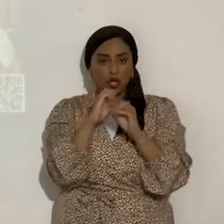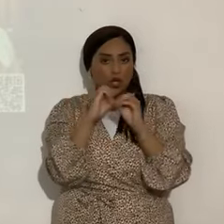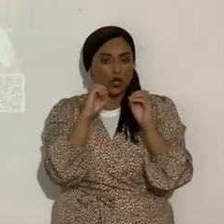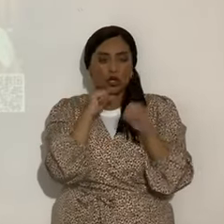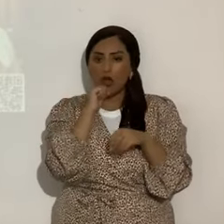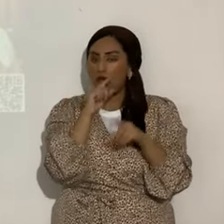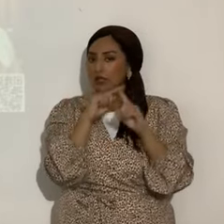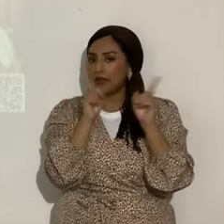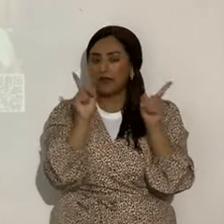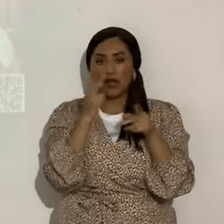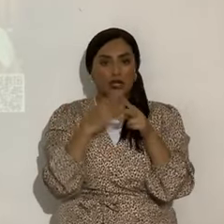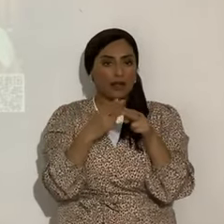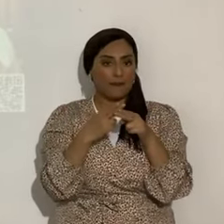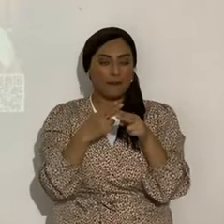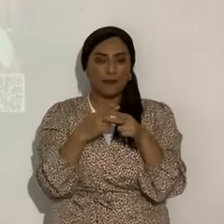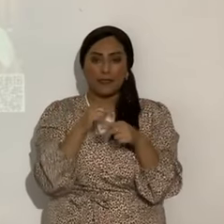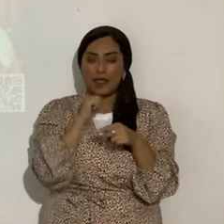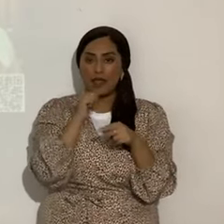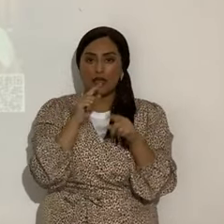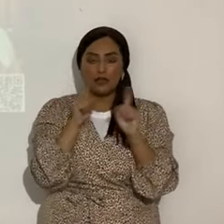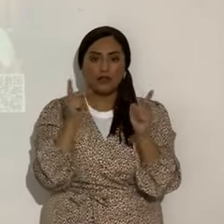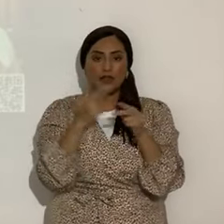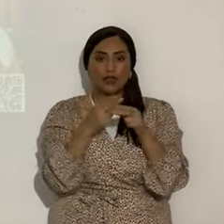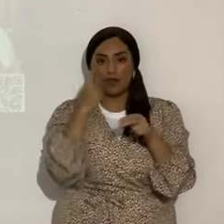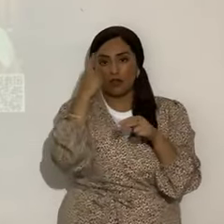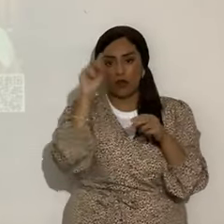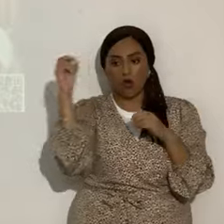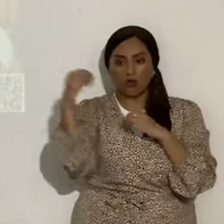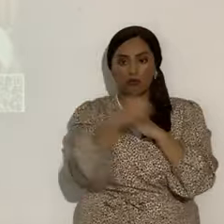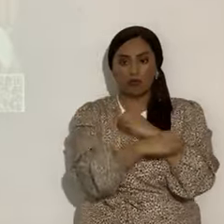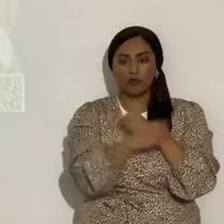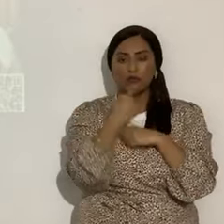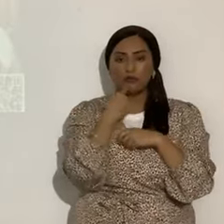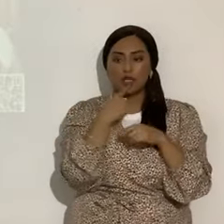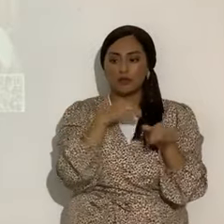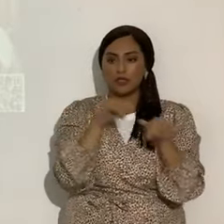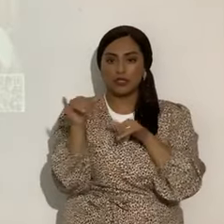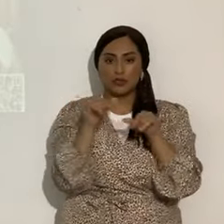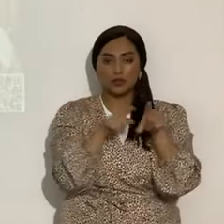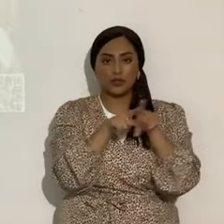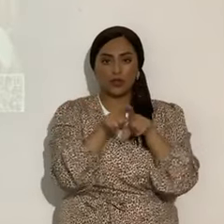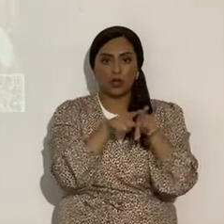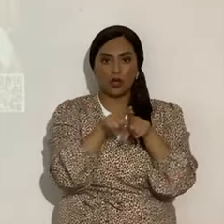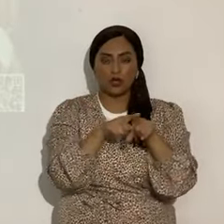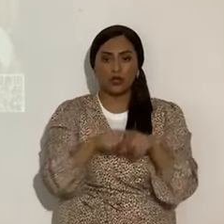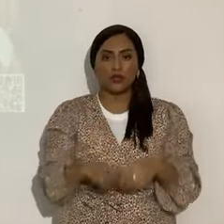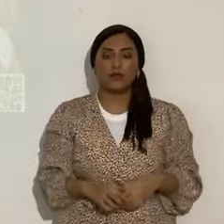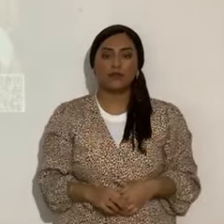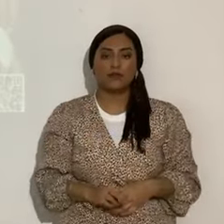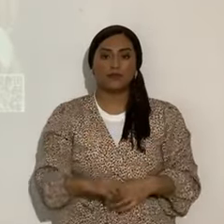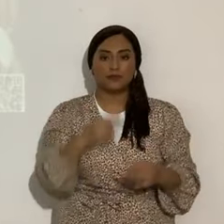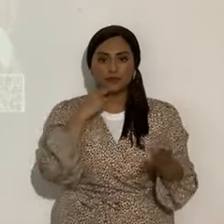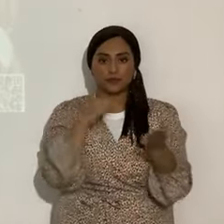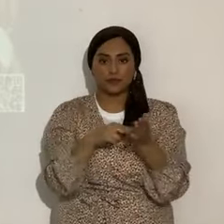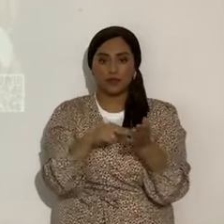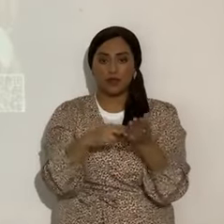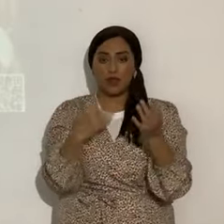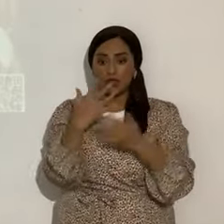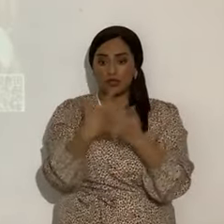para un cometa en hebreo. Se dice igual que estrellas. Anótenlo porque es algo nuevo que se le está